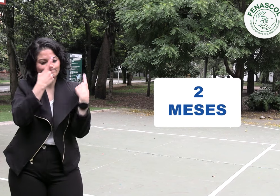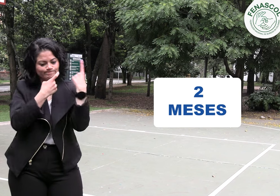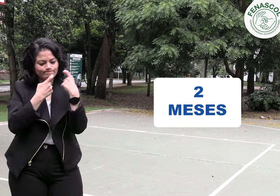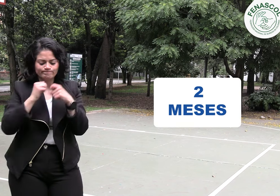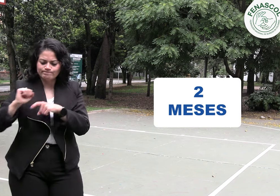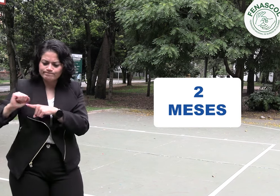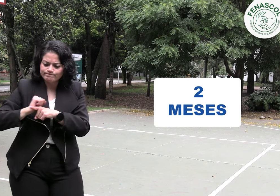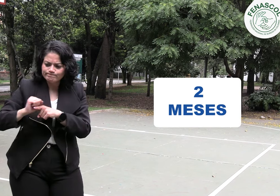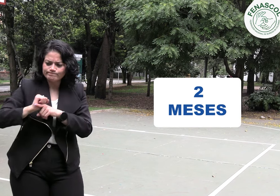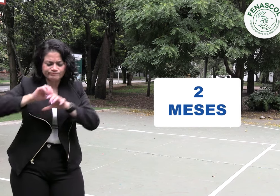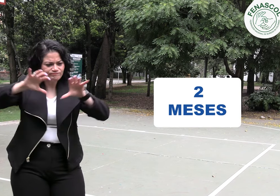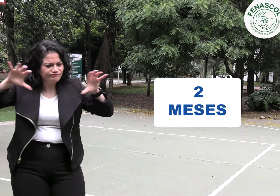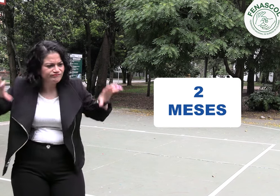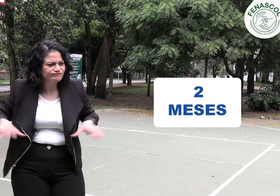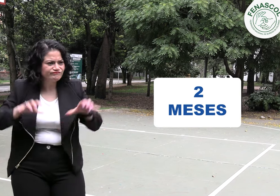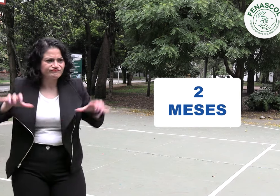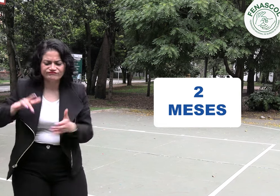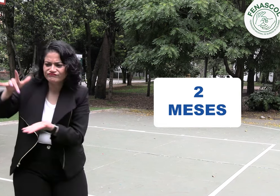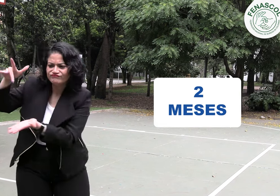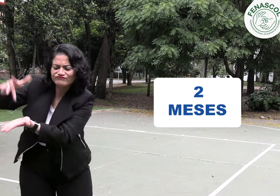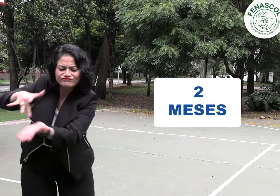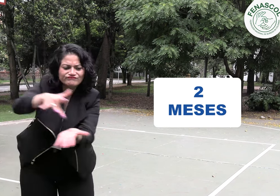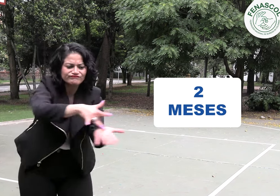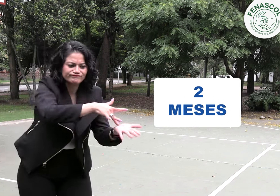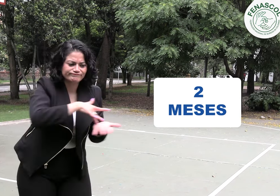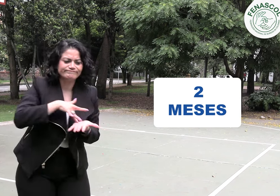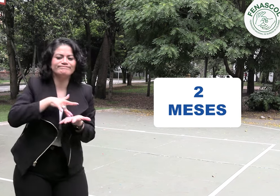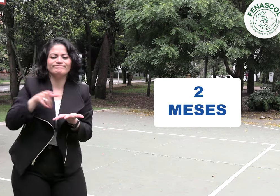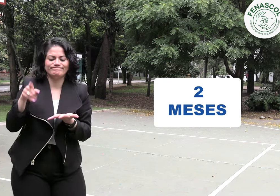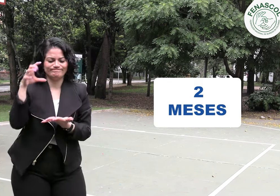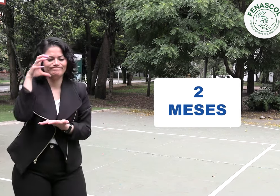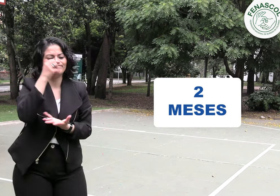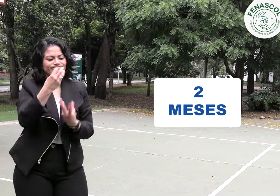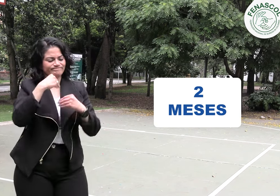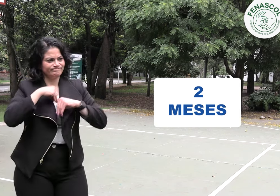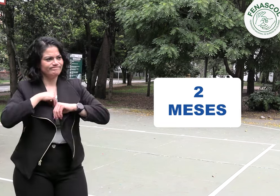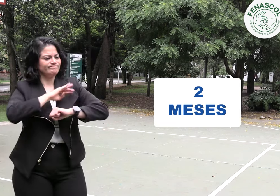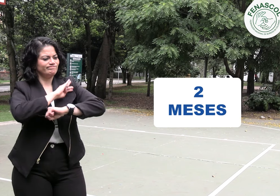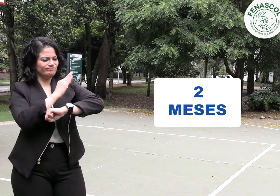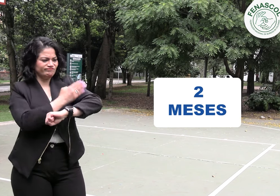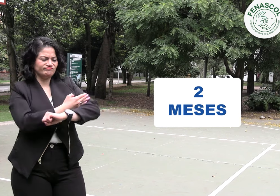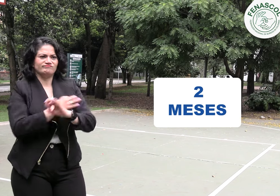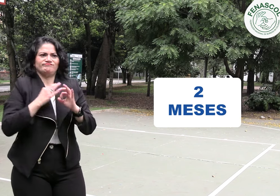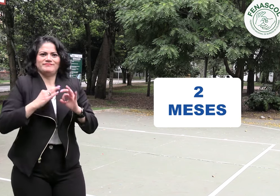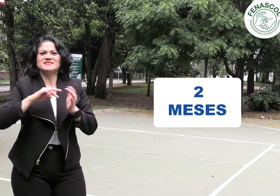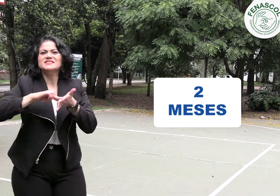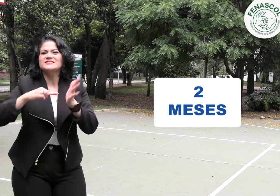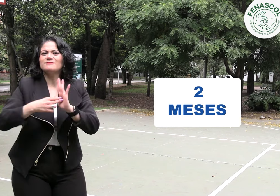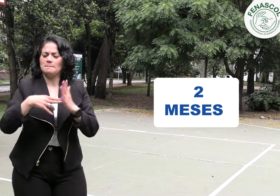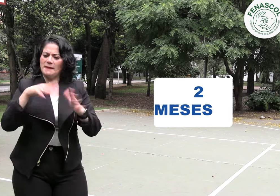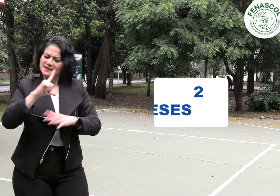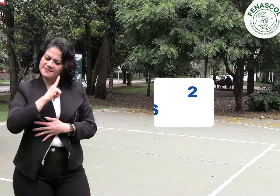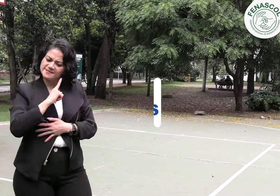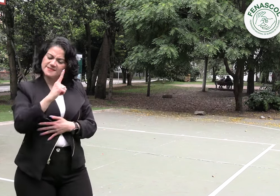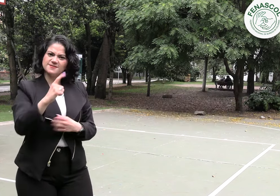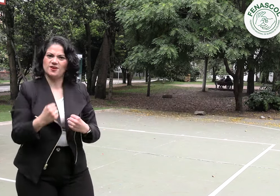participantes reflexionan y aplican el conocimiento, entendiendo la importancia de fortalecer el liderazgo y participación en incidencia.